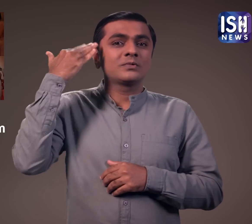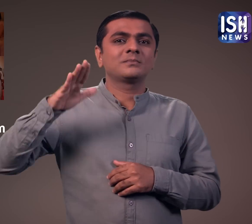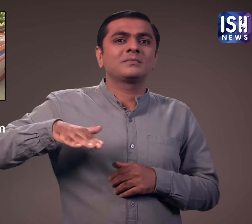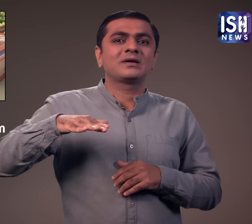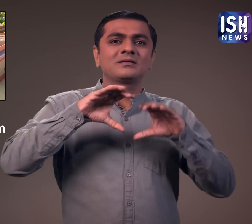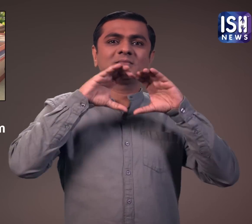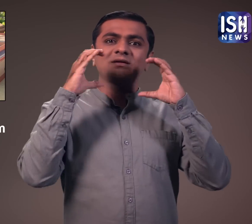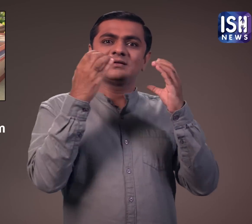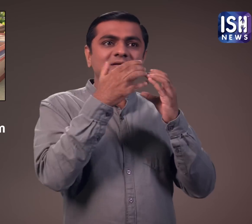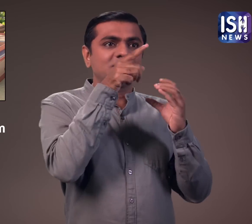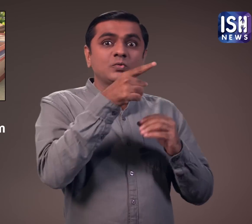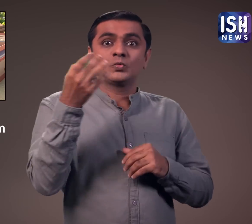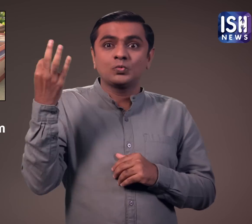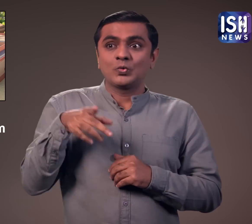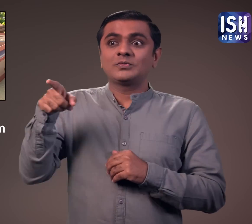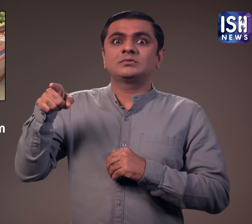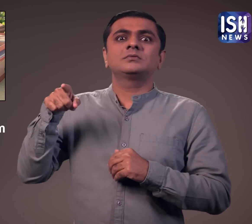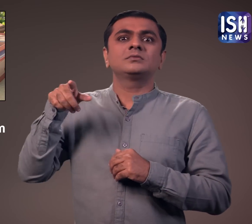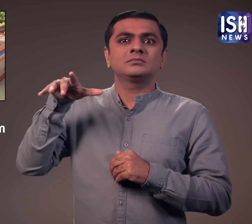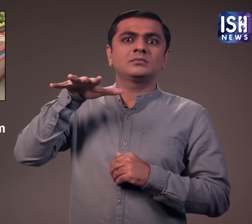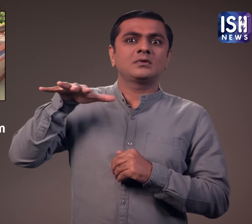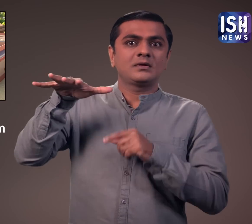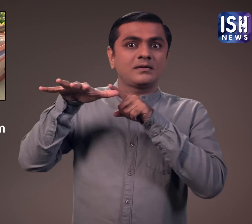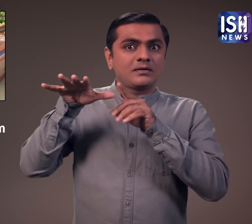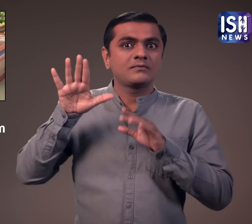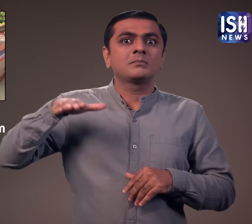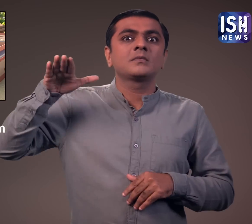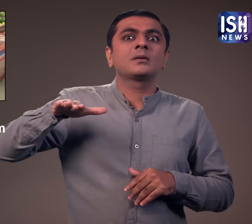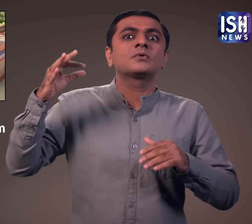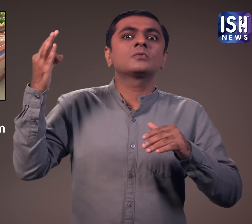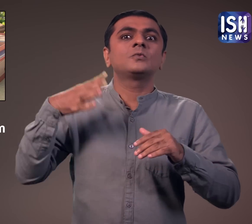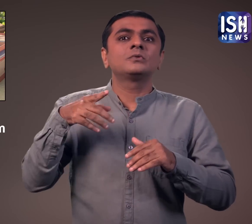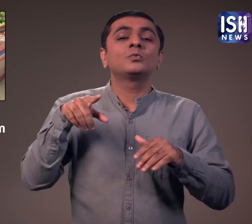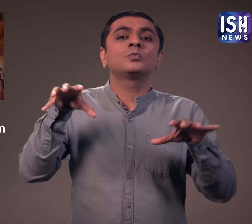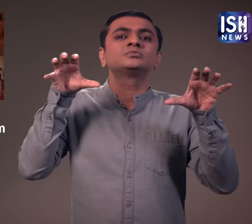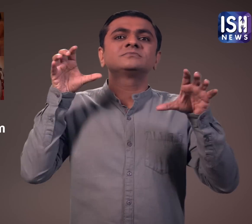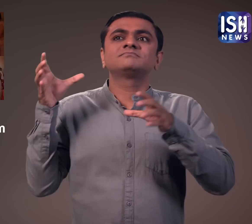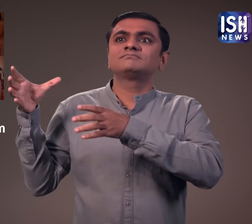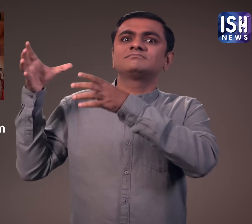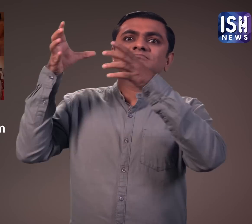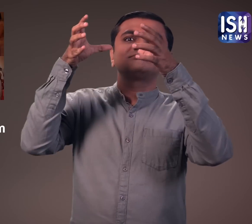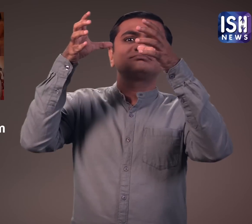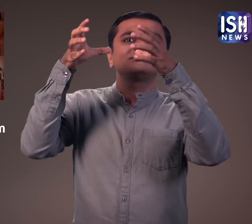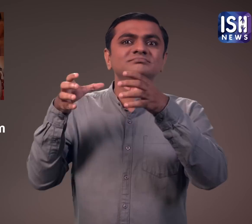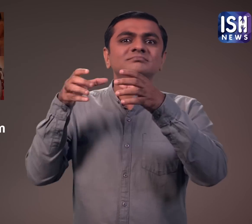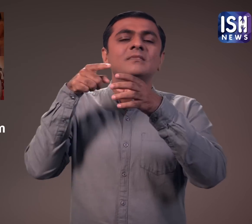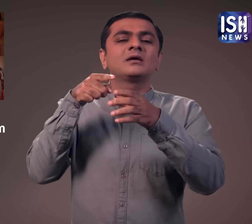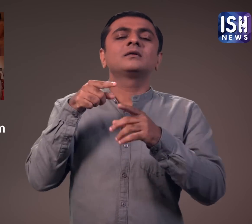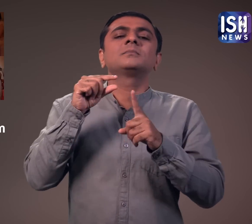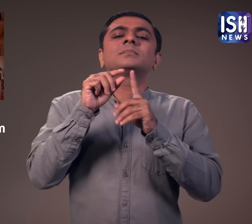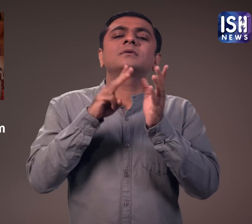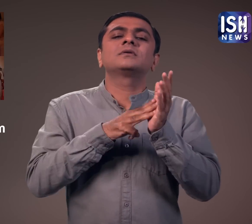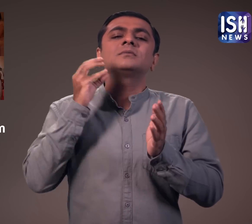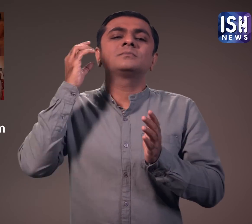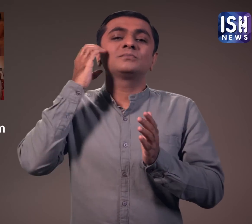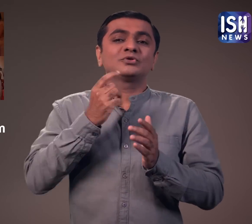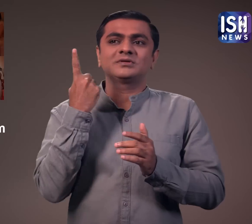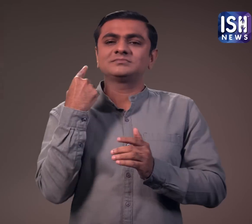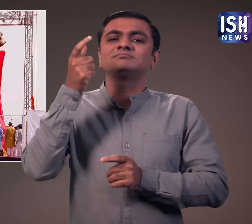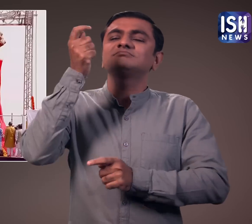राष्ट्रिय प्रतीक को नए संसत्भवन के उपर रखा गया है। और इसका अनावरन प्रधानमंत्री मोदी